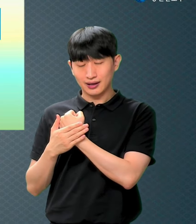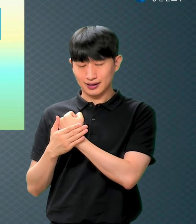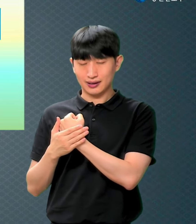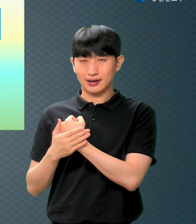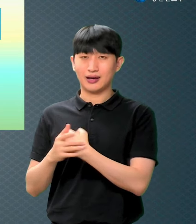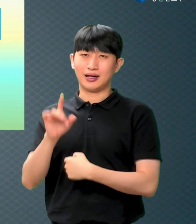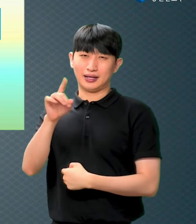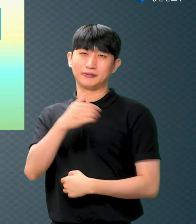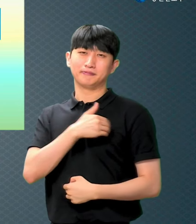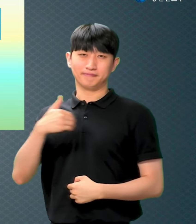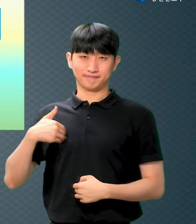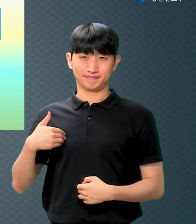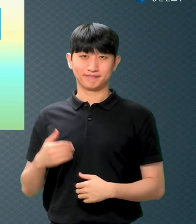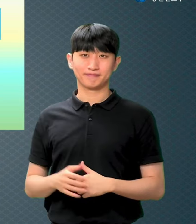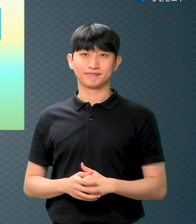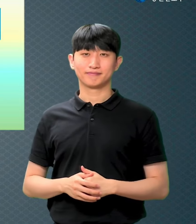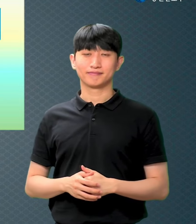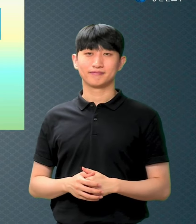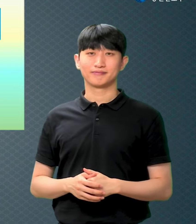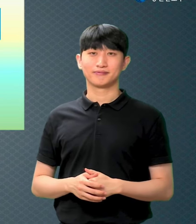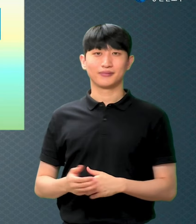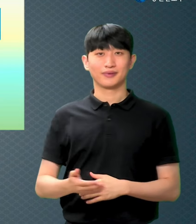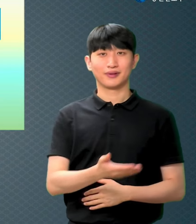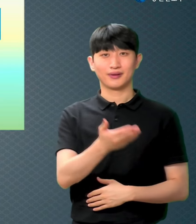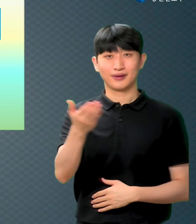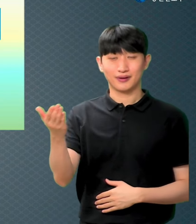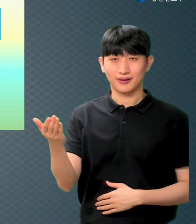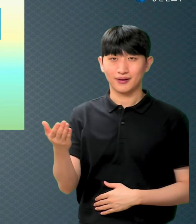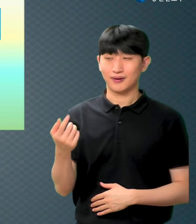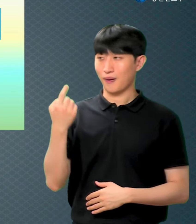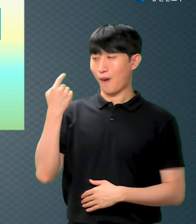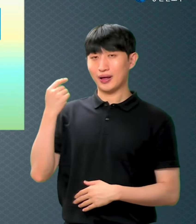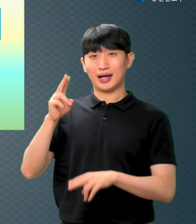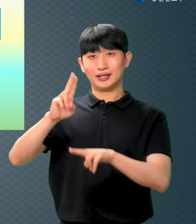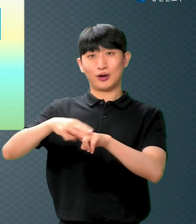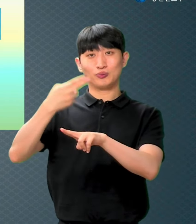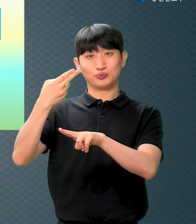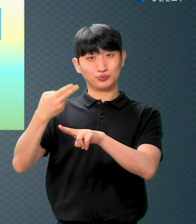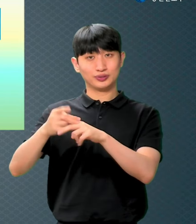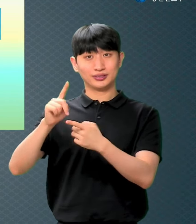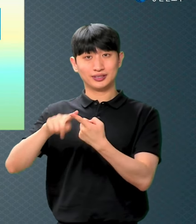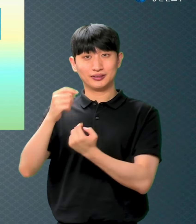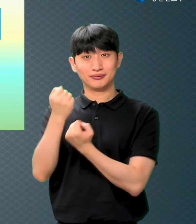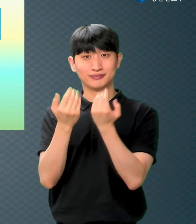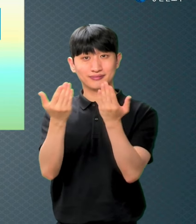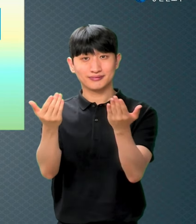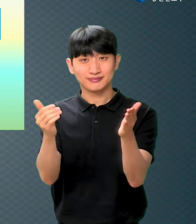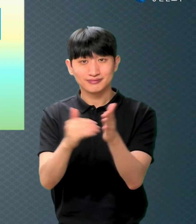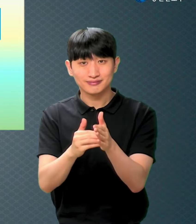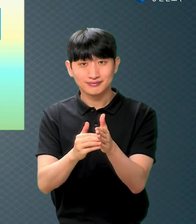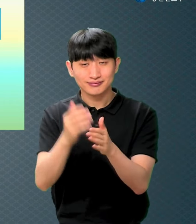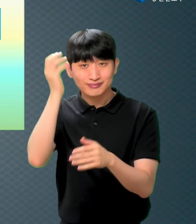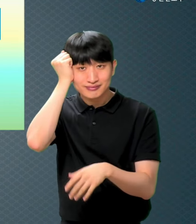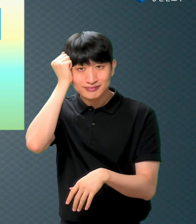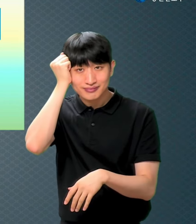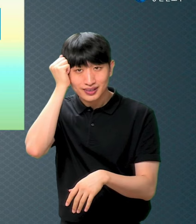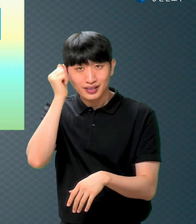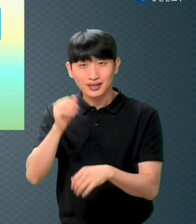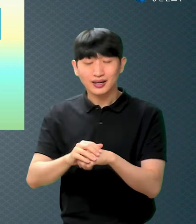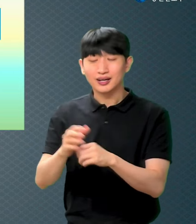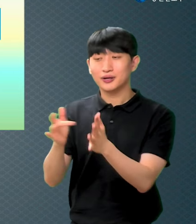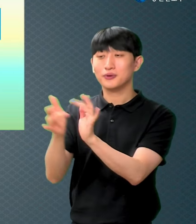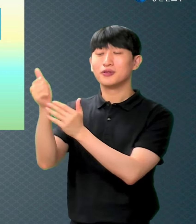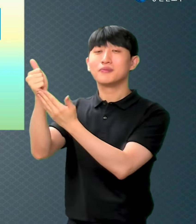선물에 대해서 배웠죠 예수님이 죄 용서해 주신 거 선물이라고 했잖아요